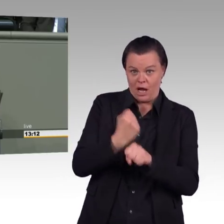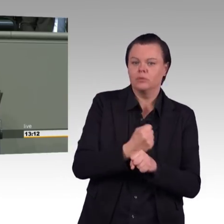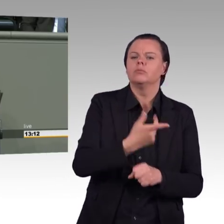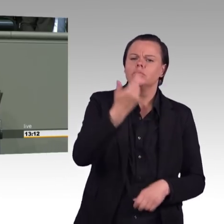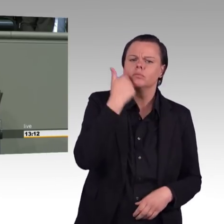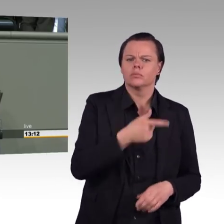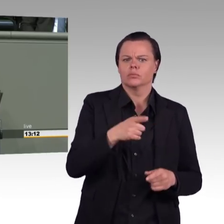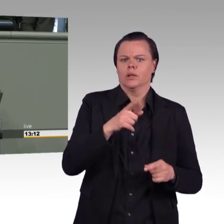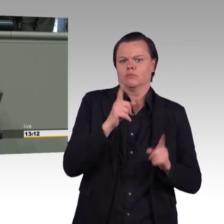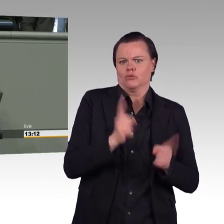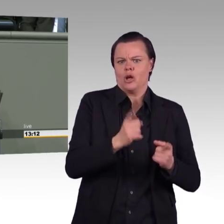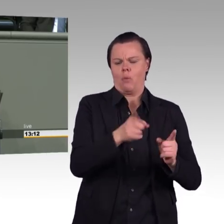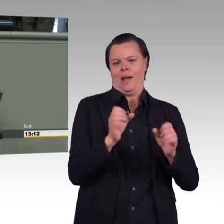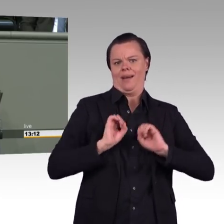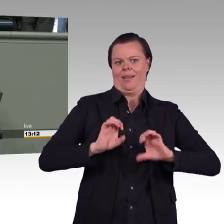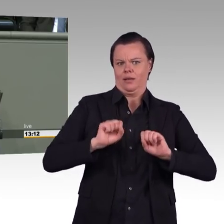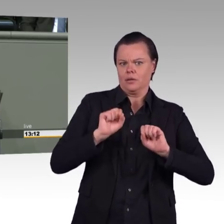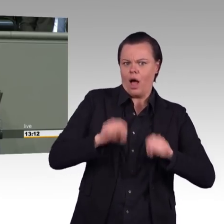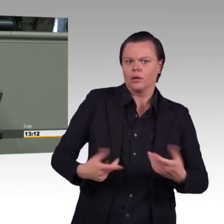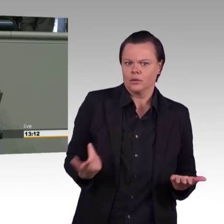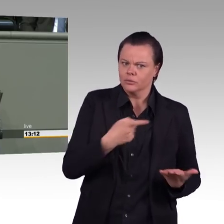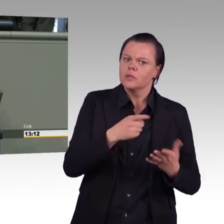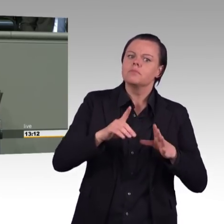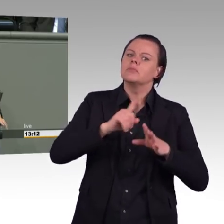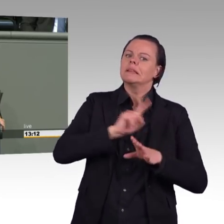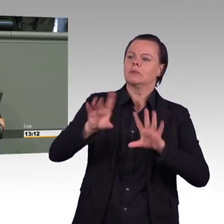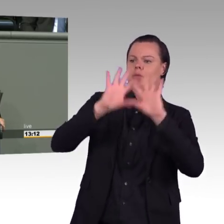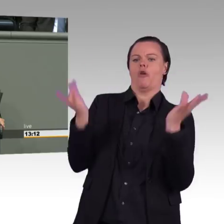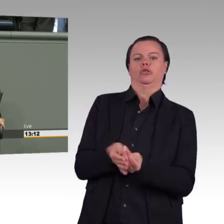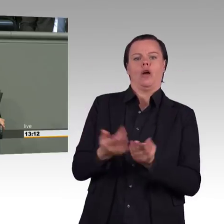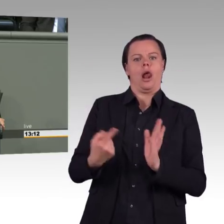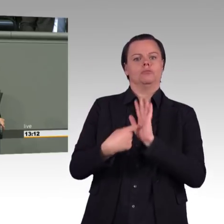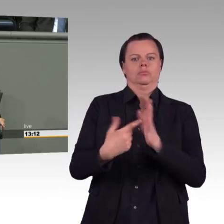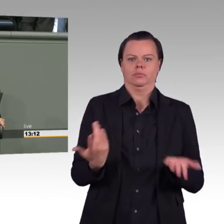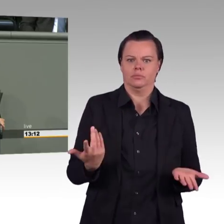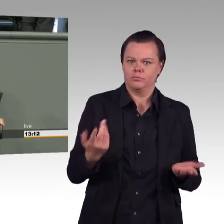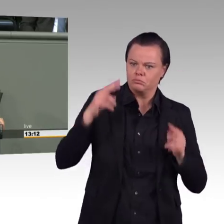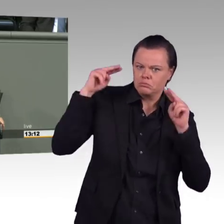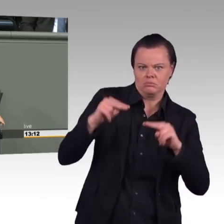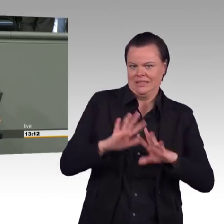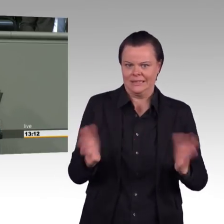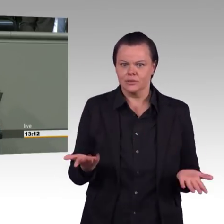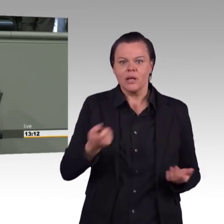und Sie haben ja auf die Gewerkschaft verwiesen. Und natürlich